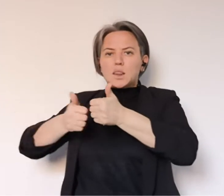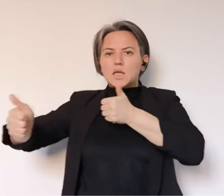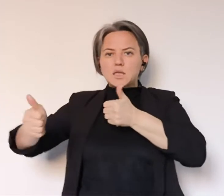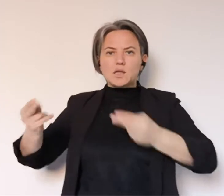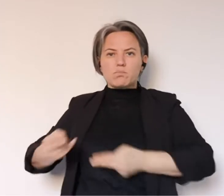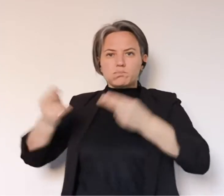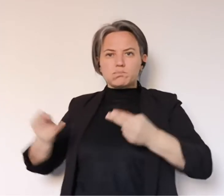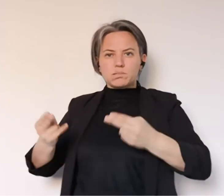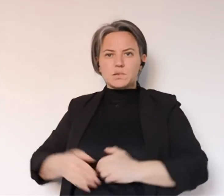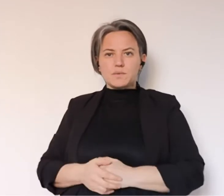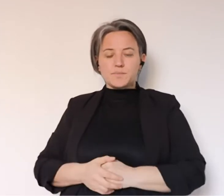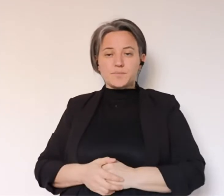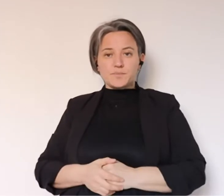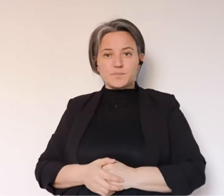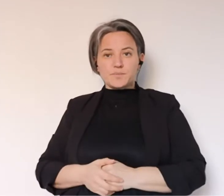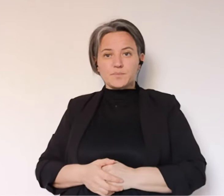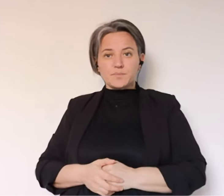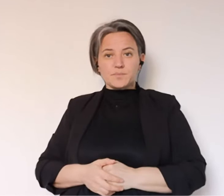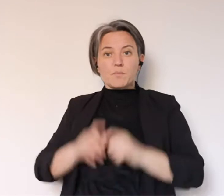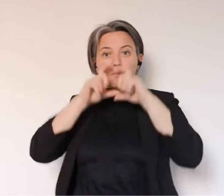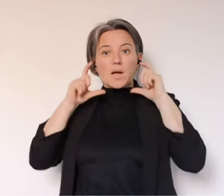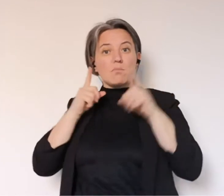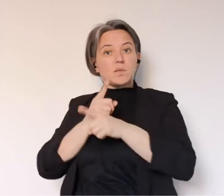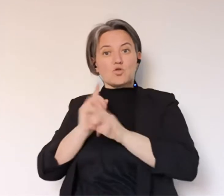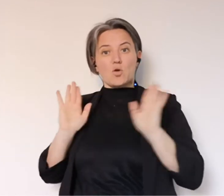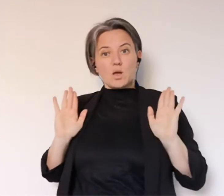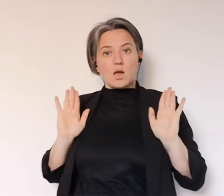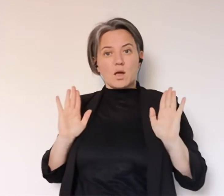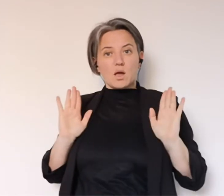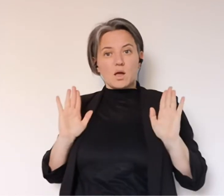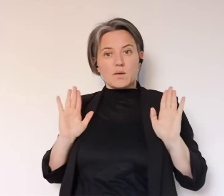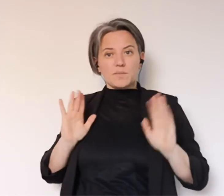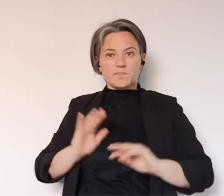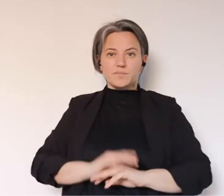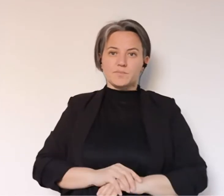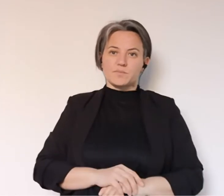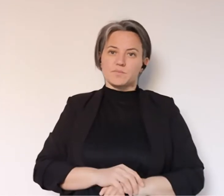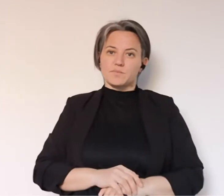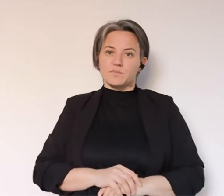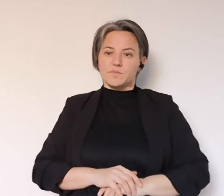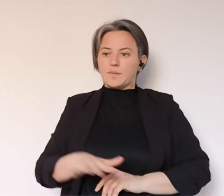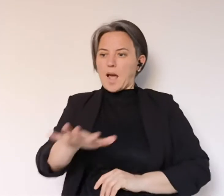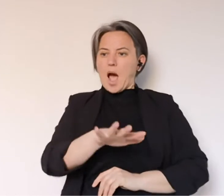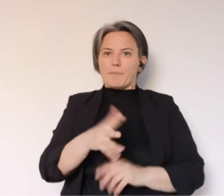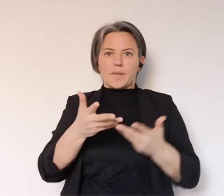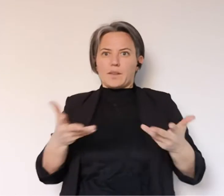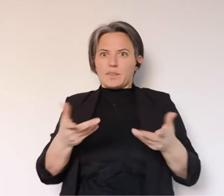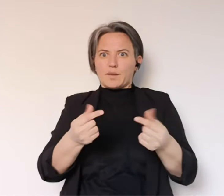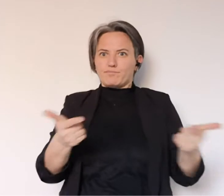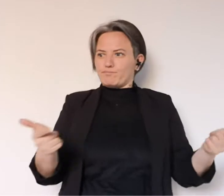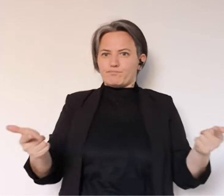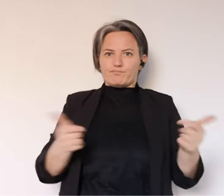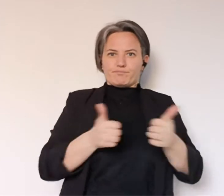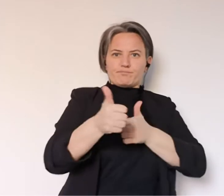quei luoghi pubblici, chiusi, dove quella distanza di sicurezza non può essere assicurata, non